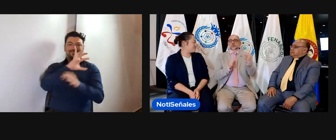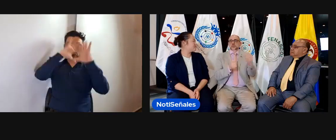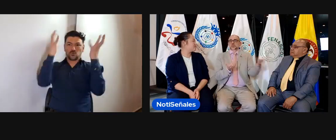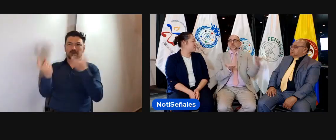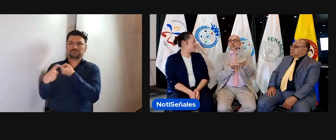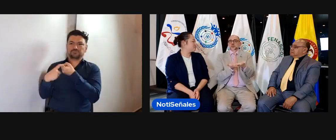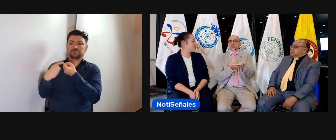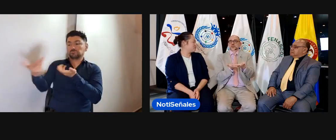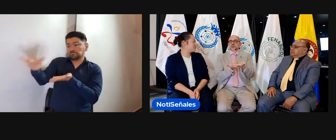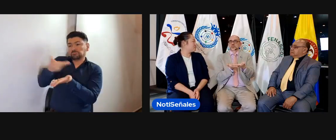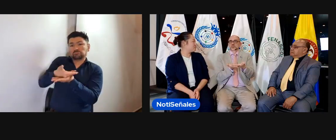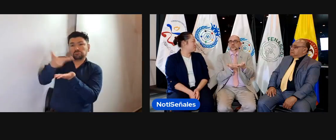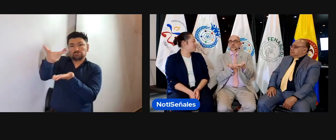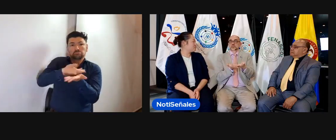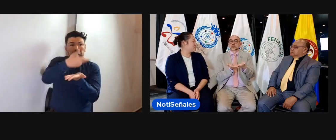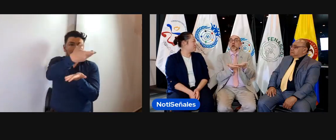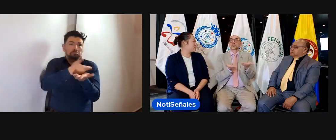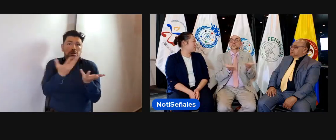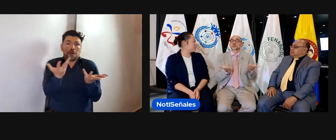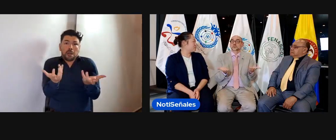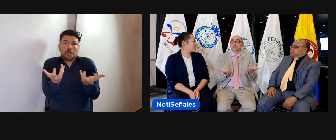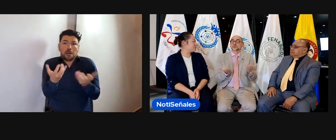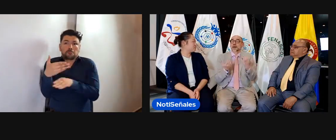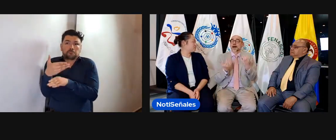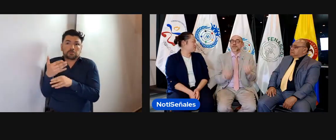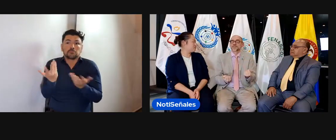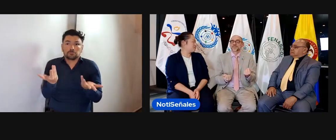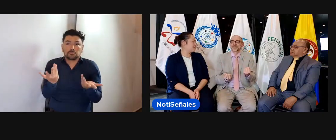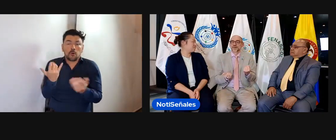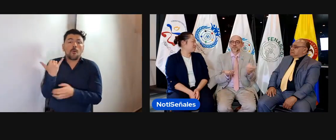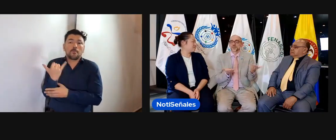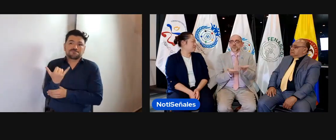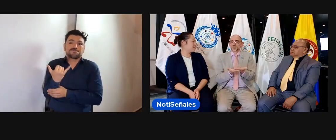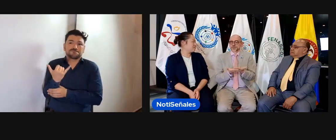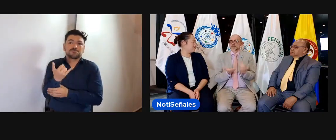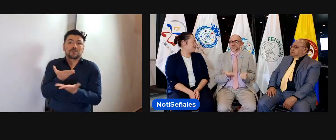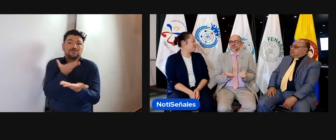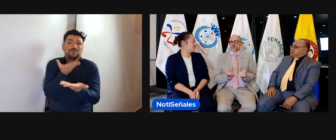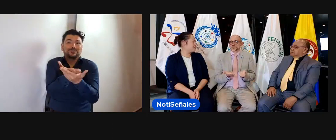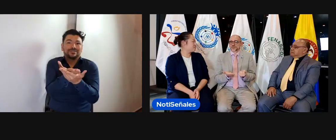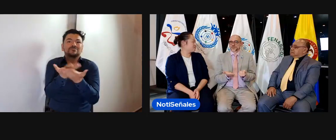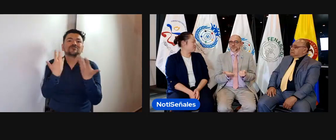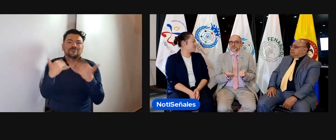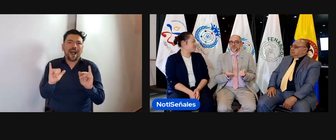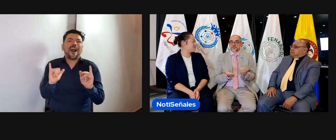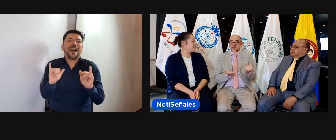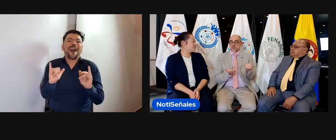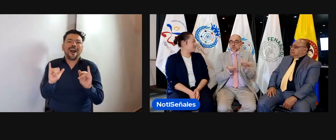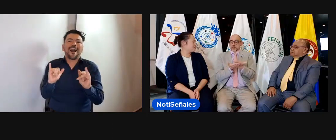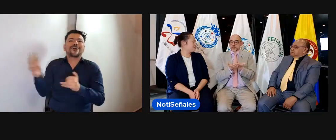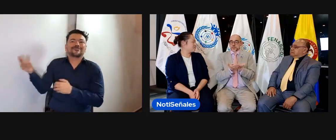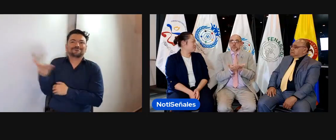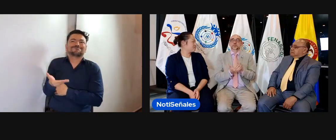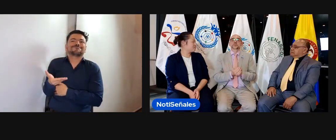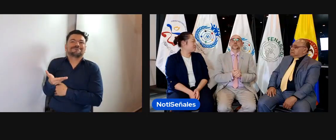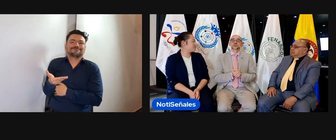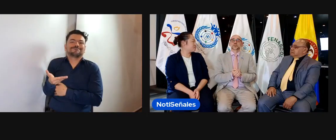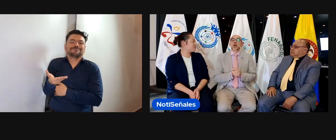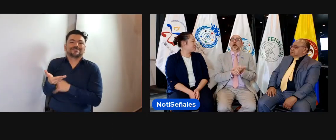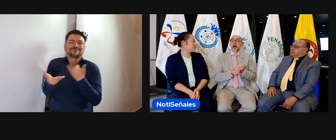ordinarios, los 135 miembros ordinarios, tienen que proponerlo y, efectivamente, al tener esa propuesta, se va a